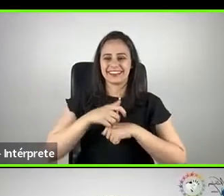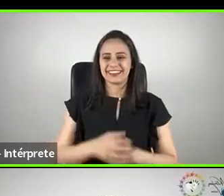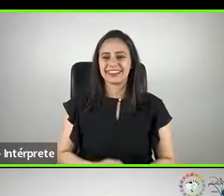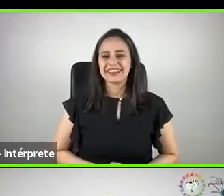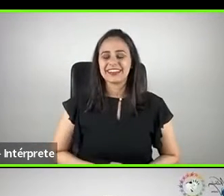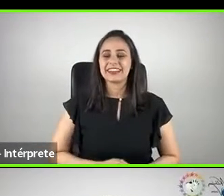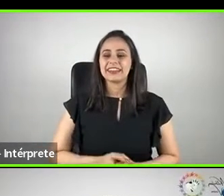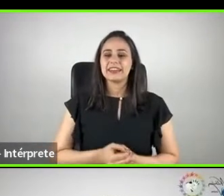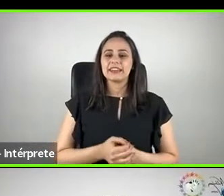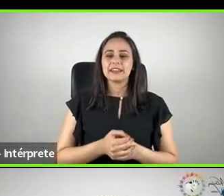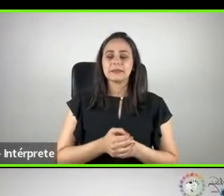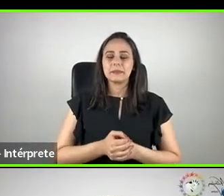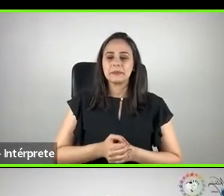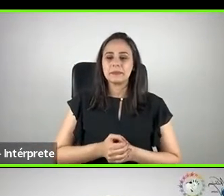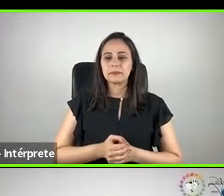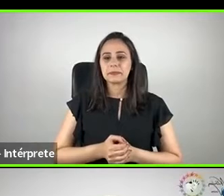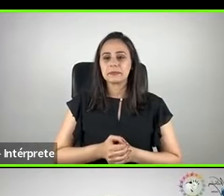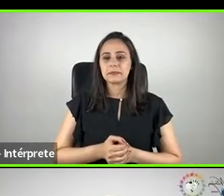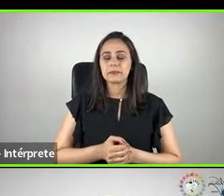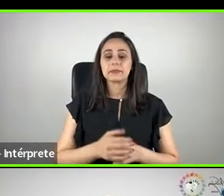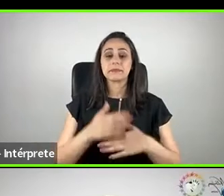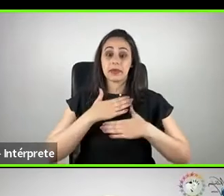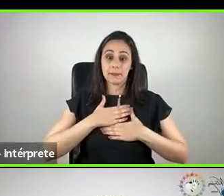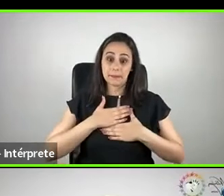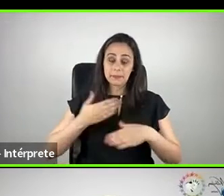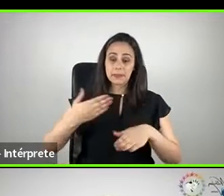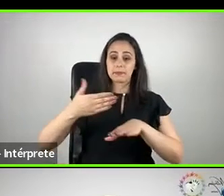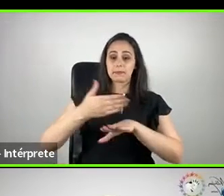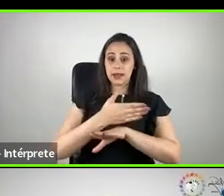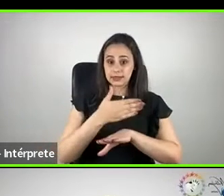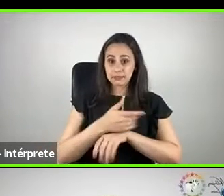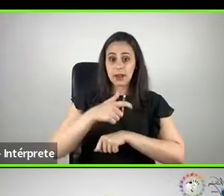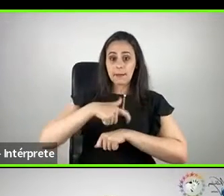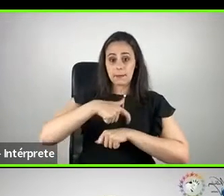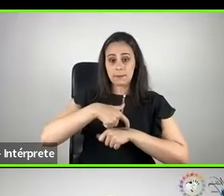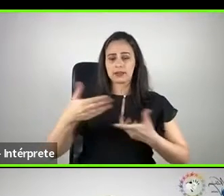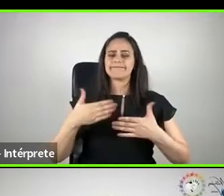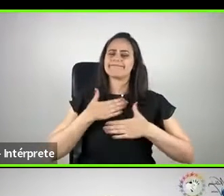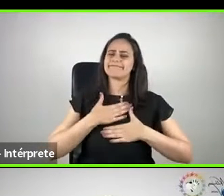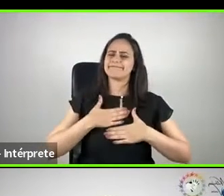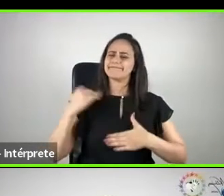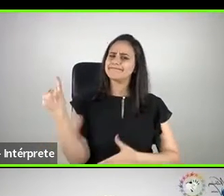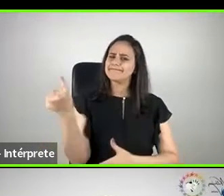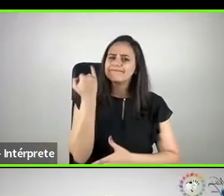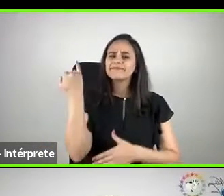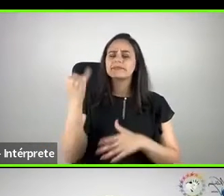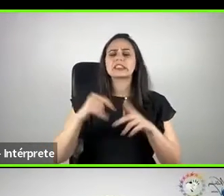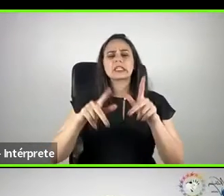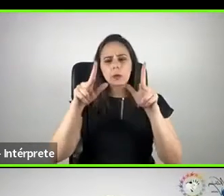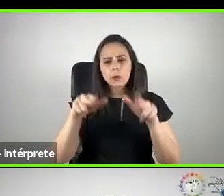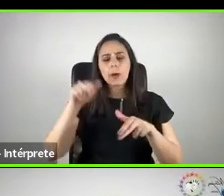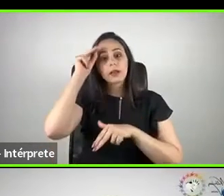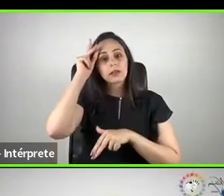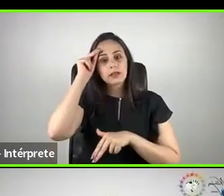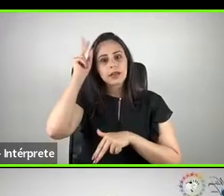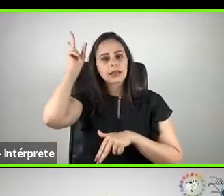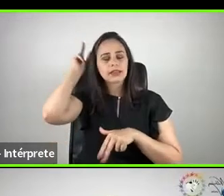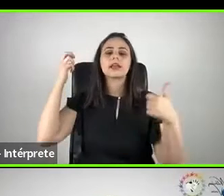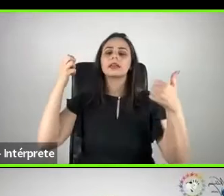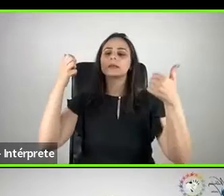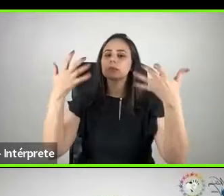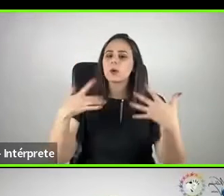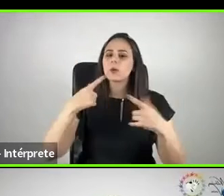isso aqui é super importante. E como a Marcada falou, isso é para vocês,